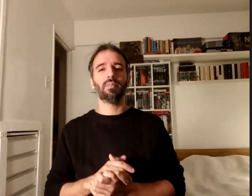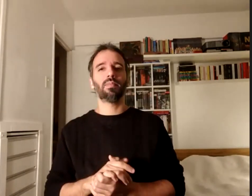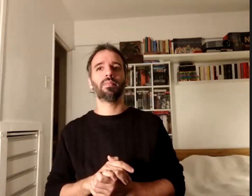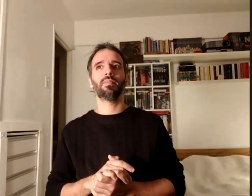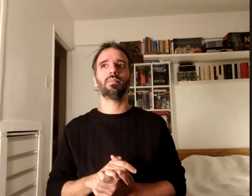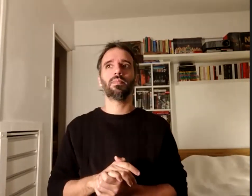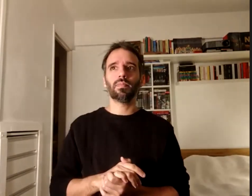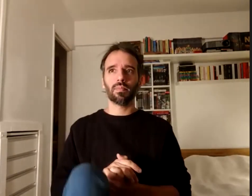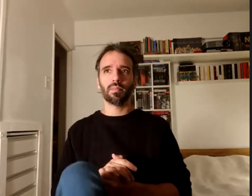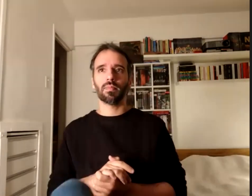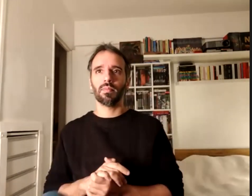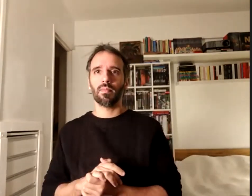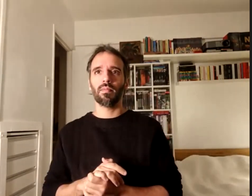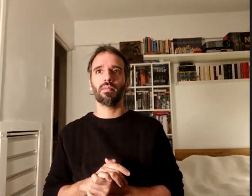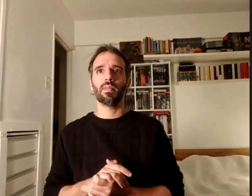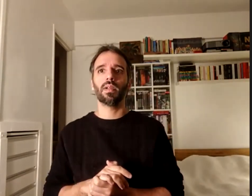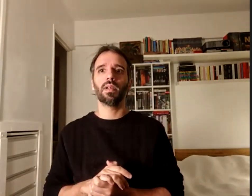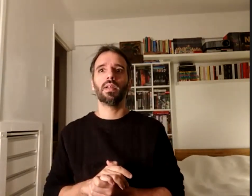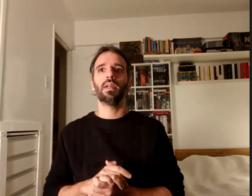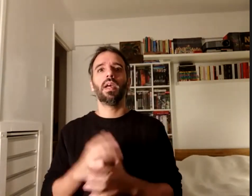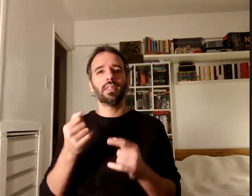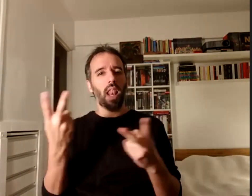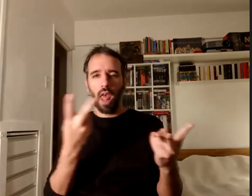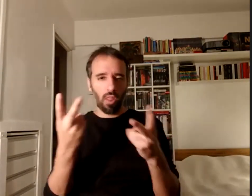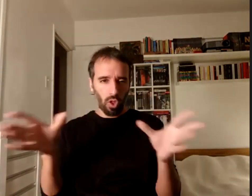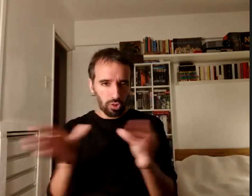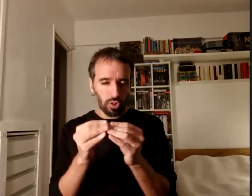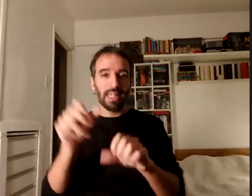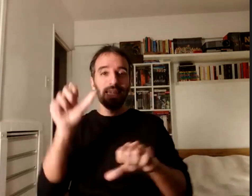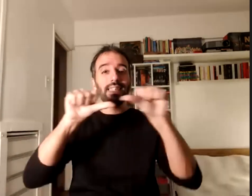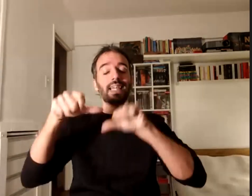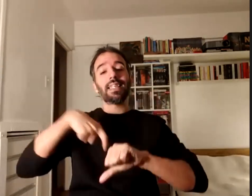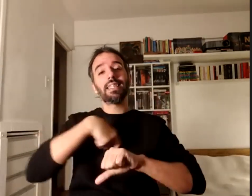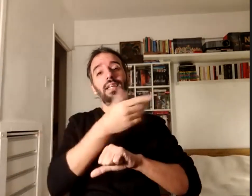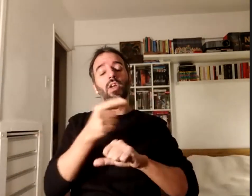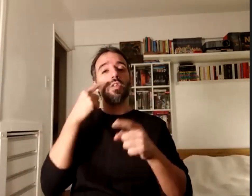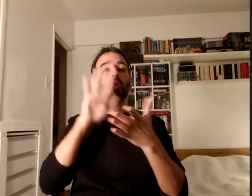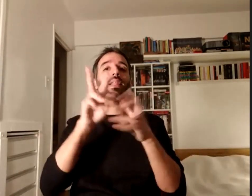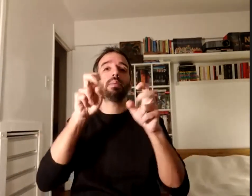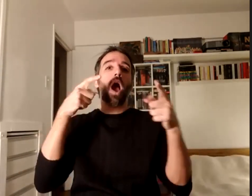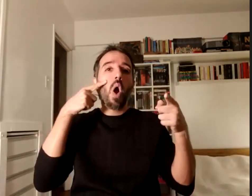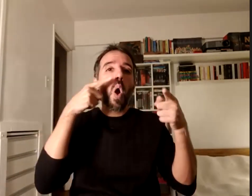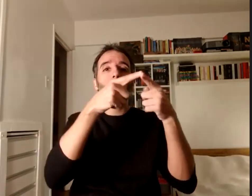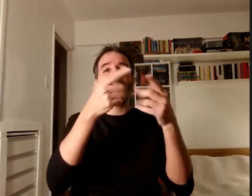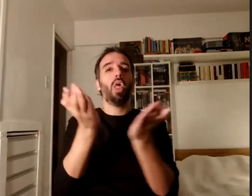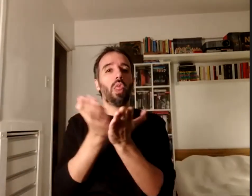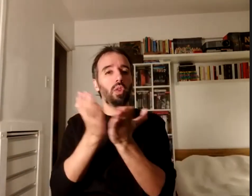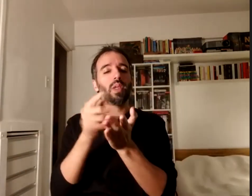esto de esta retroalimentación ¿no? desde las ciencias sociales al objeto de estudio y cómo esa realidad que es tangible para una persona